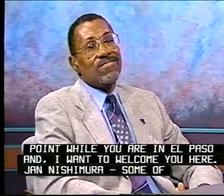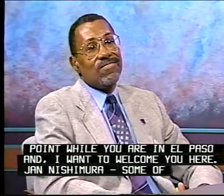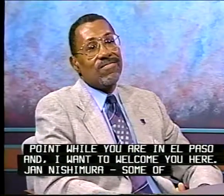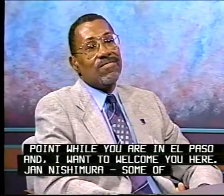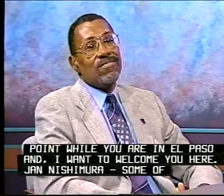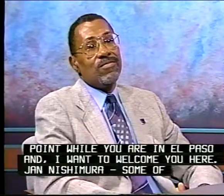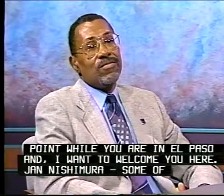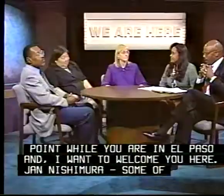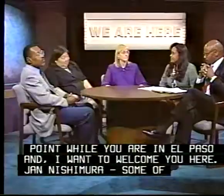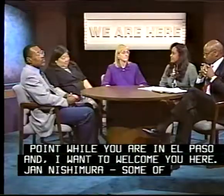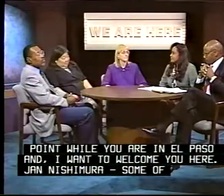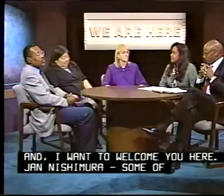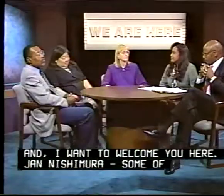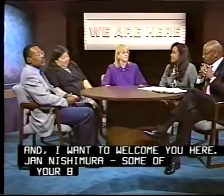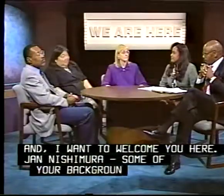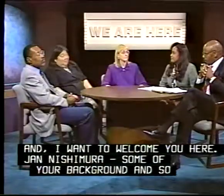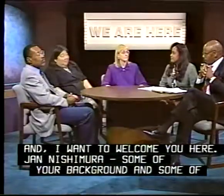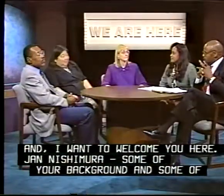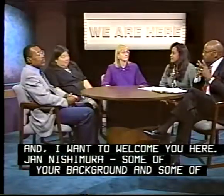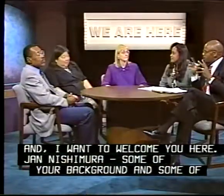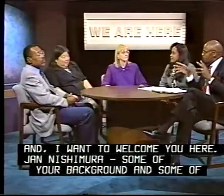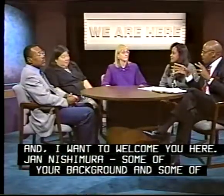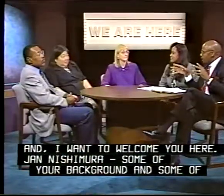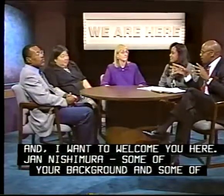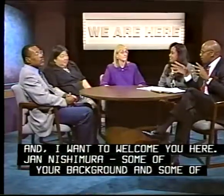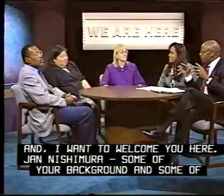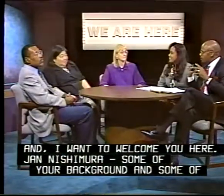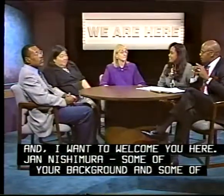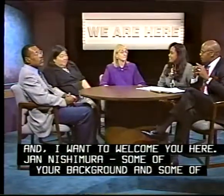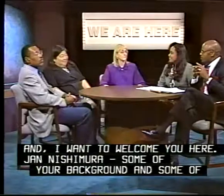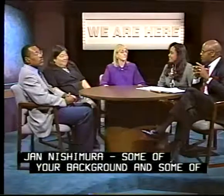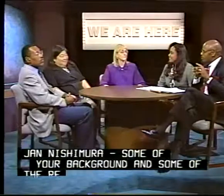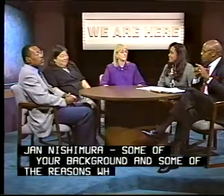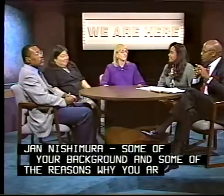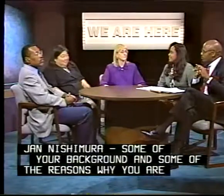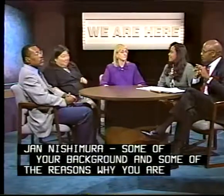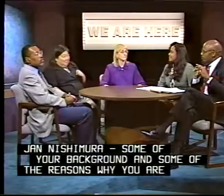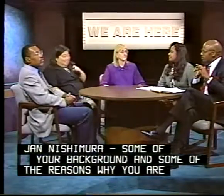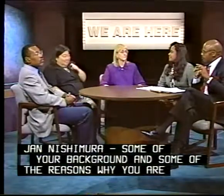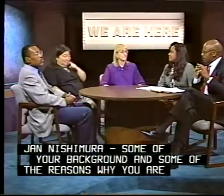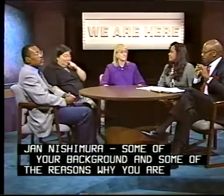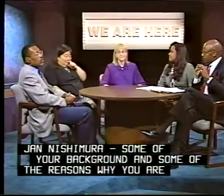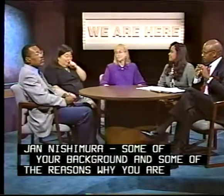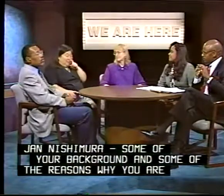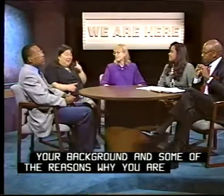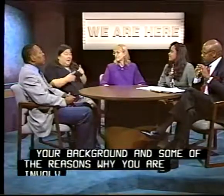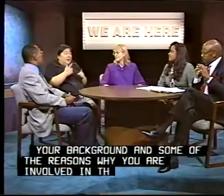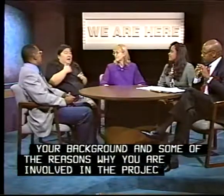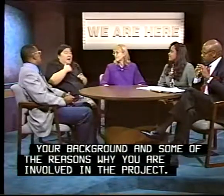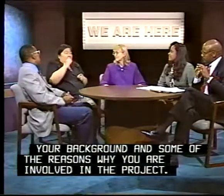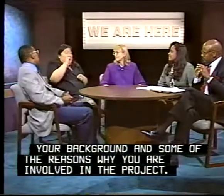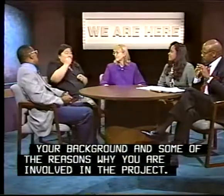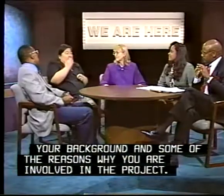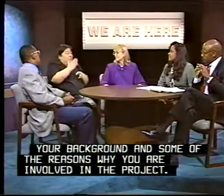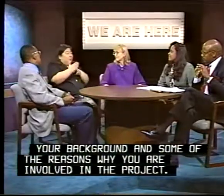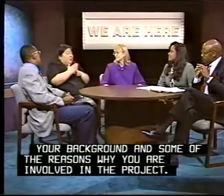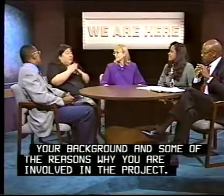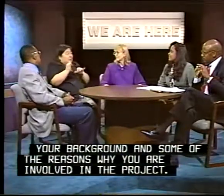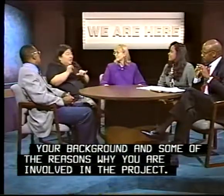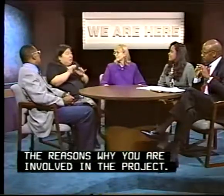Jan Nishimura. Some of your background and some of the reasons why you're involved in the project. I seem to share a similar